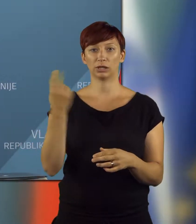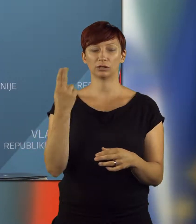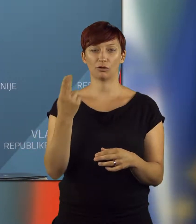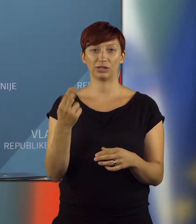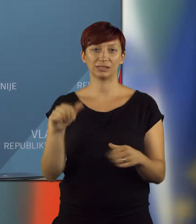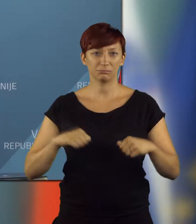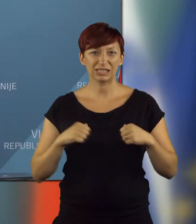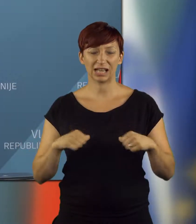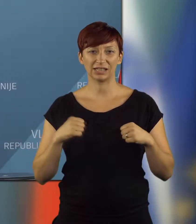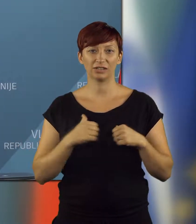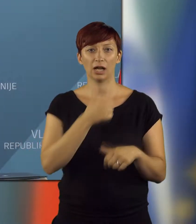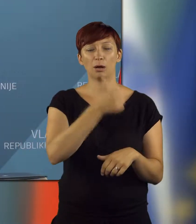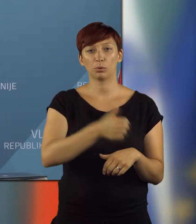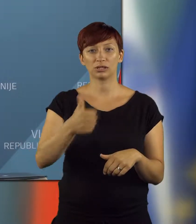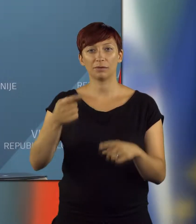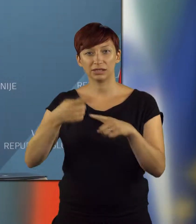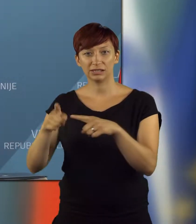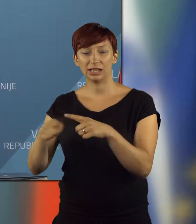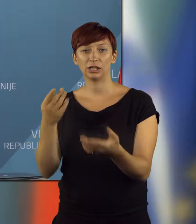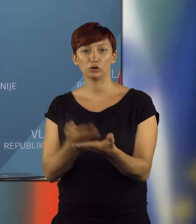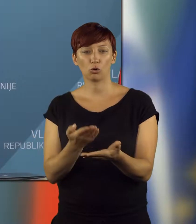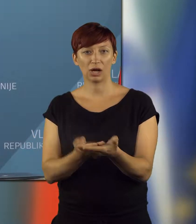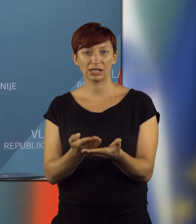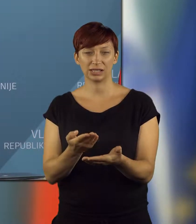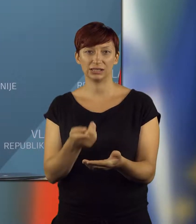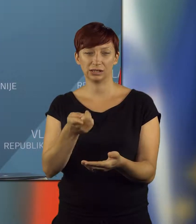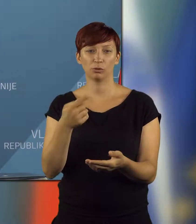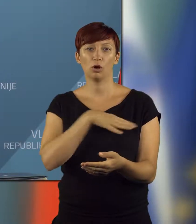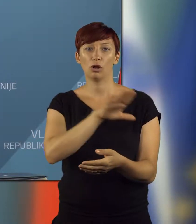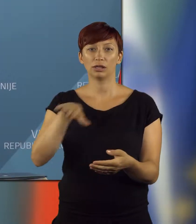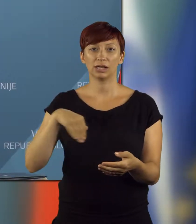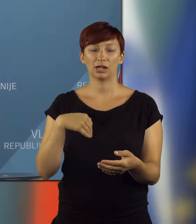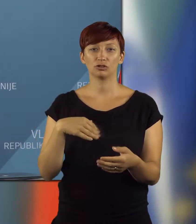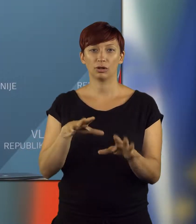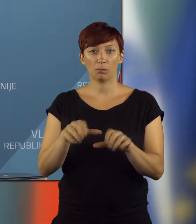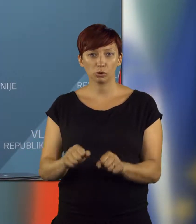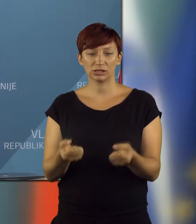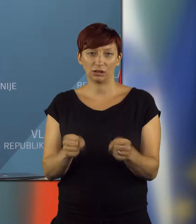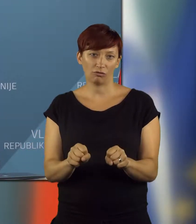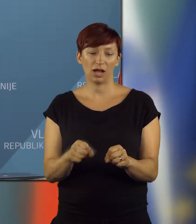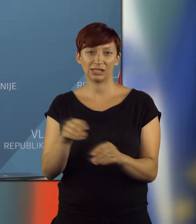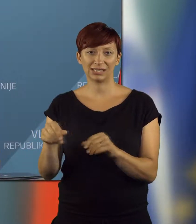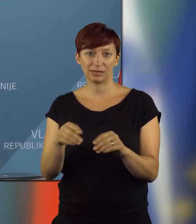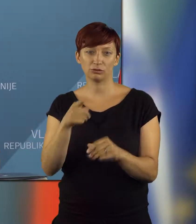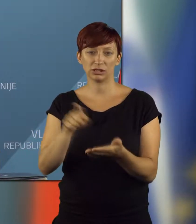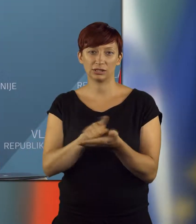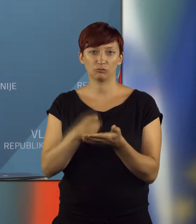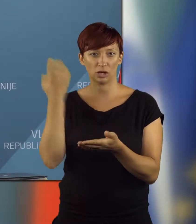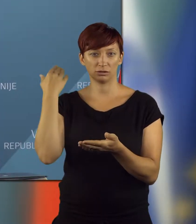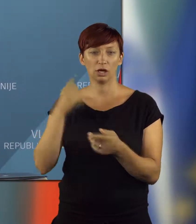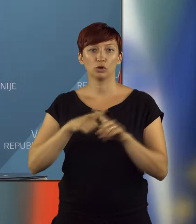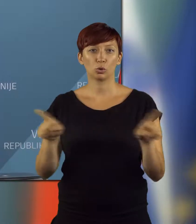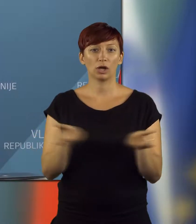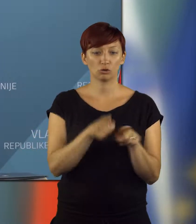Slovenija si je prizadevala na posameznih delih dokazati, da je bilo našo posedovanje v tistem času